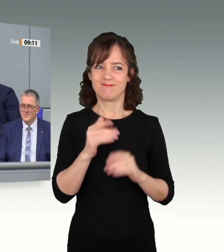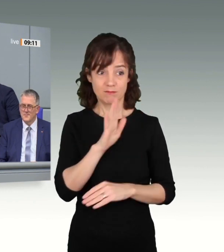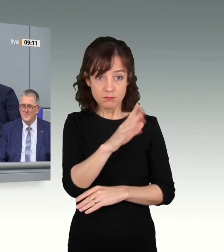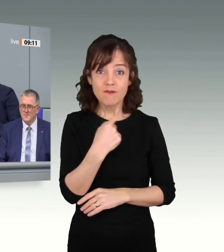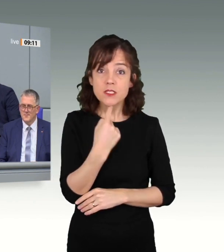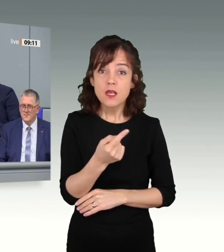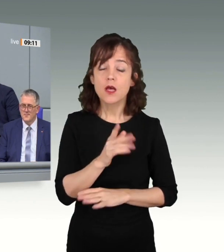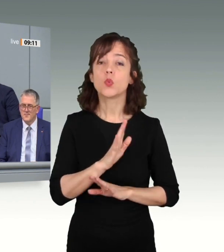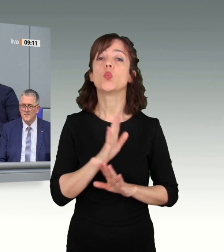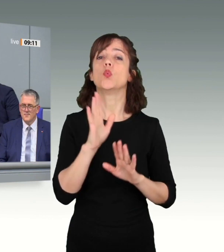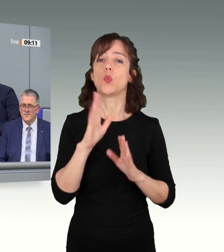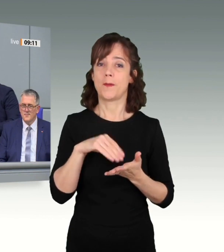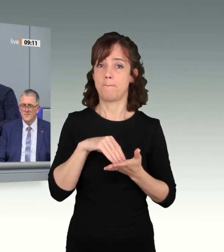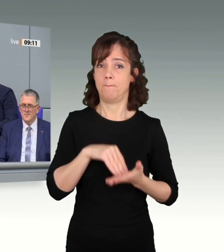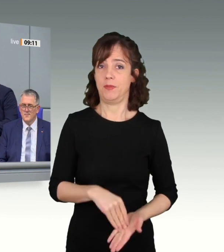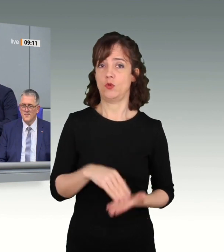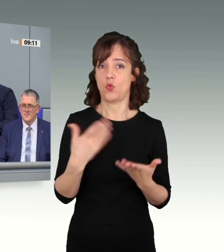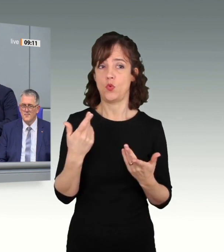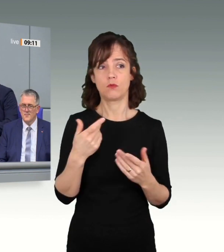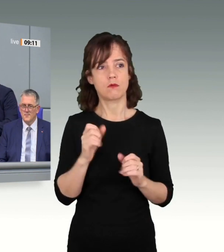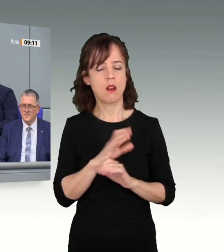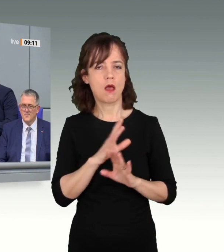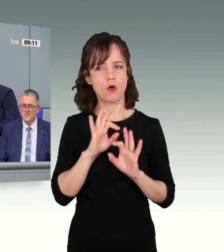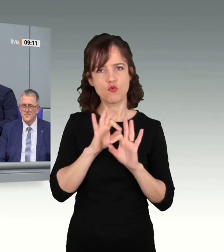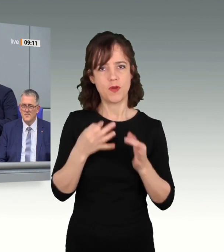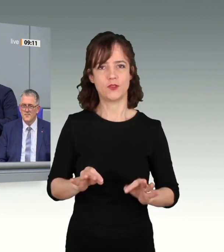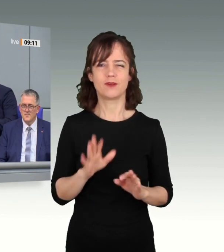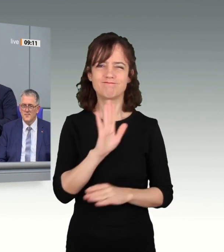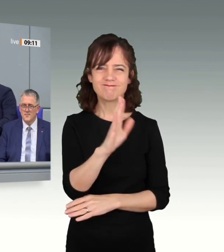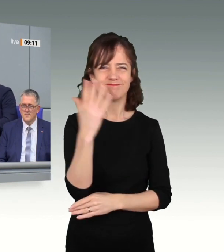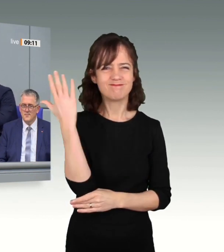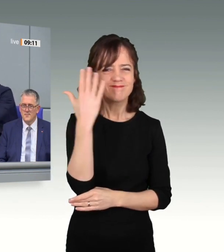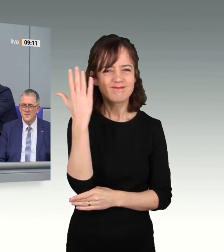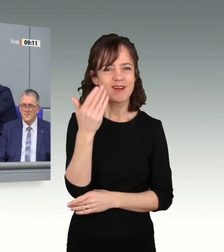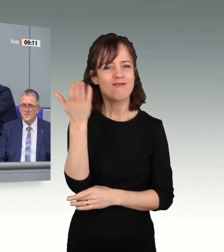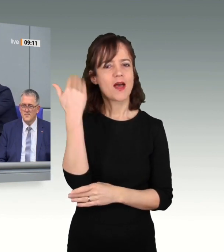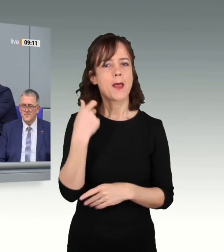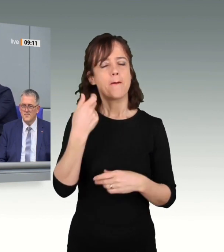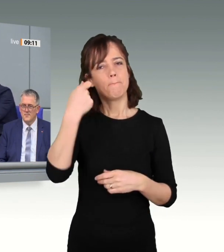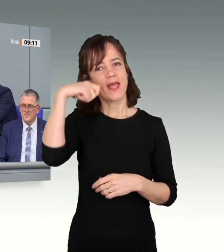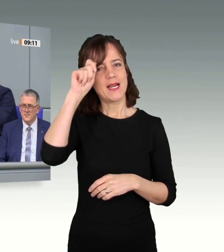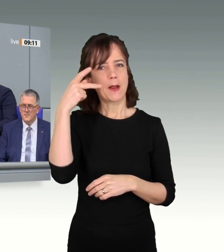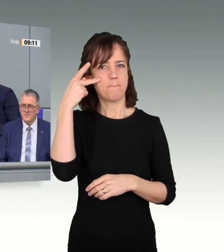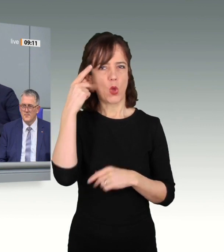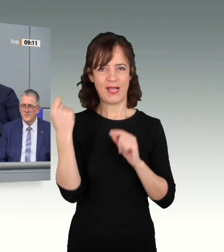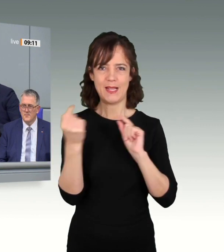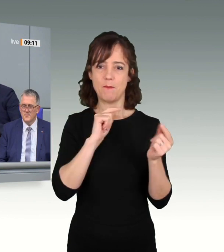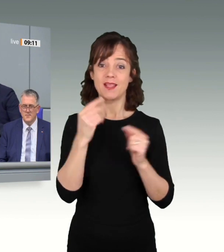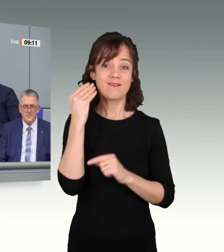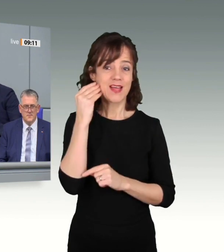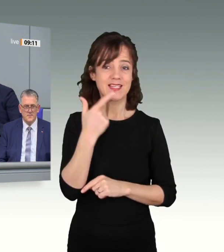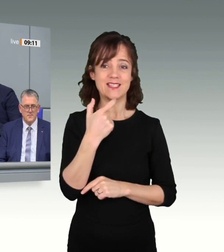hat Gewicht und Überzeugungskraft. Ihre mitreißende Rede in der Berlin-Bonn-Debatte am 20. Juni